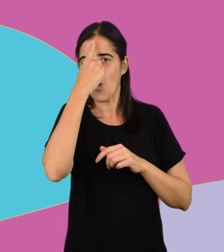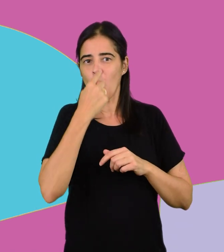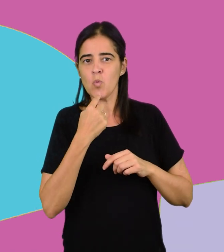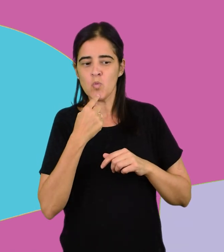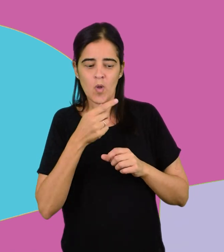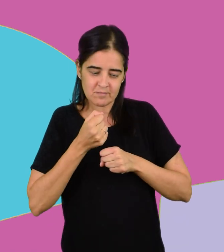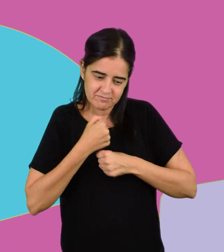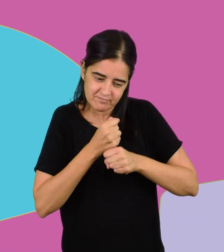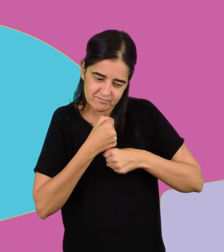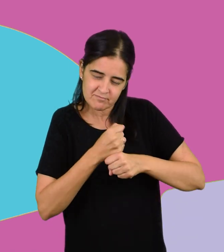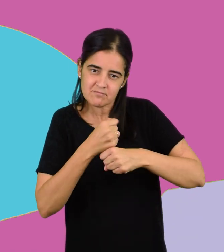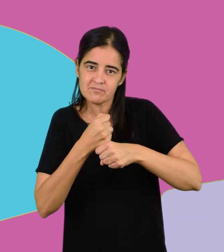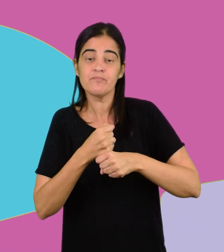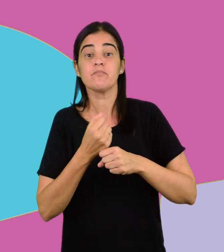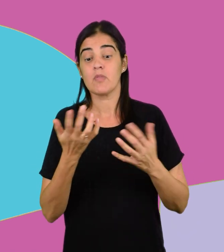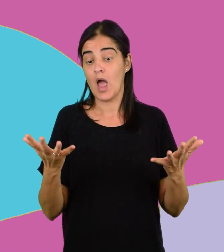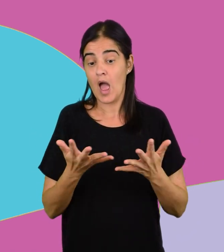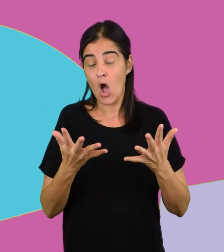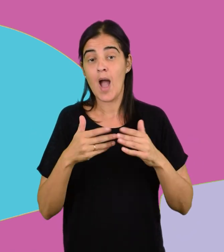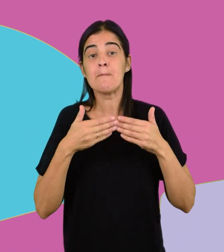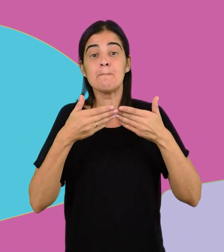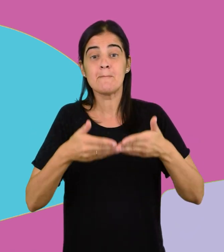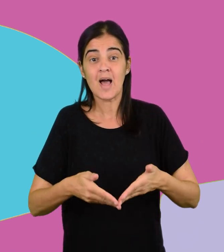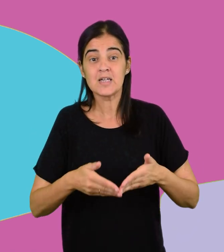Hoy en la playa Los Botes de Rocha,